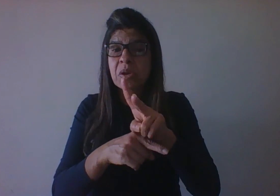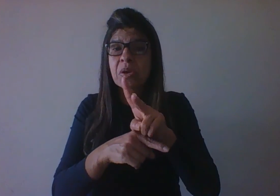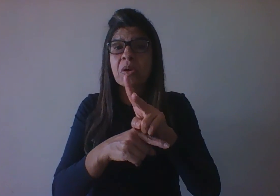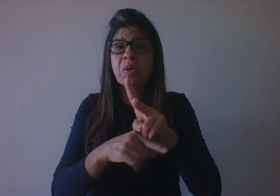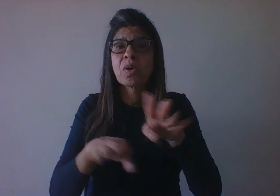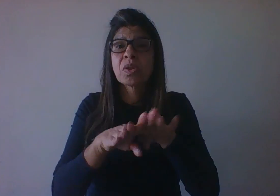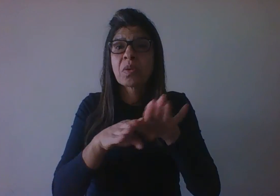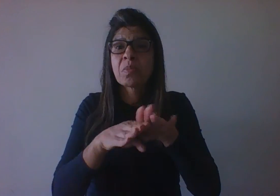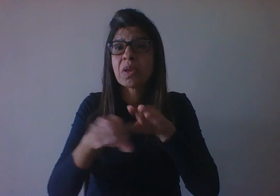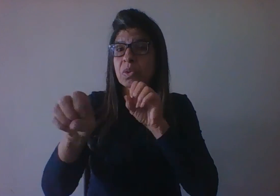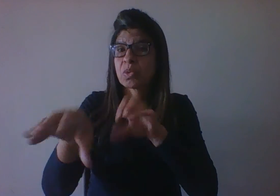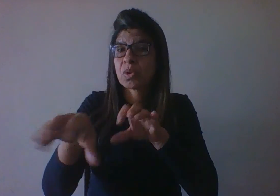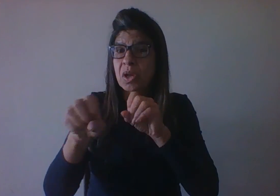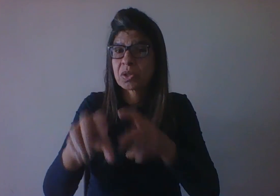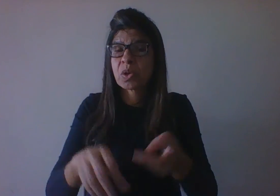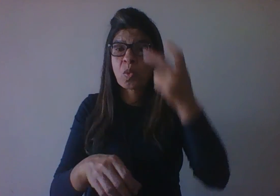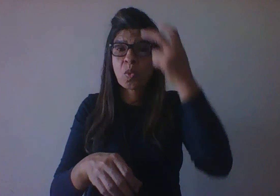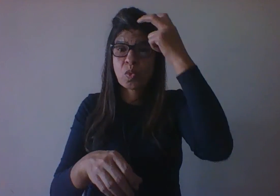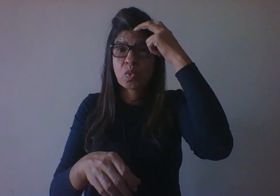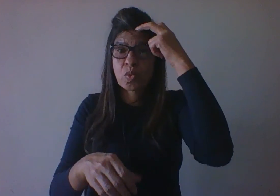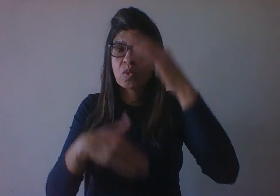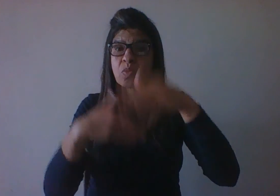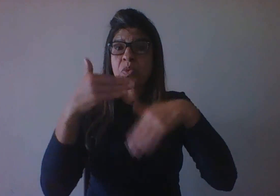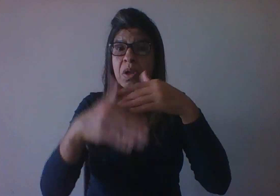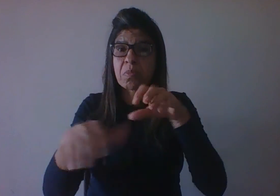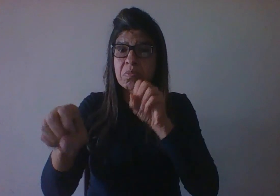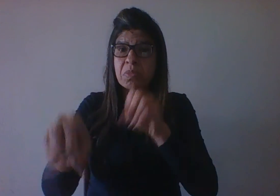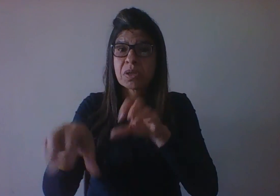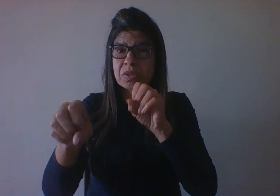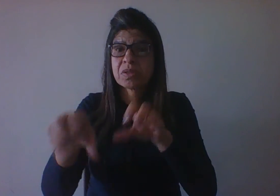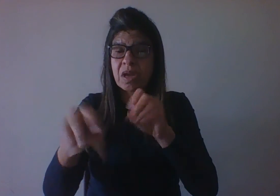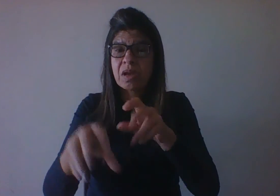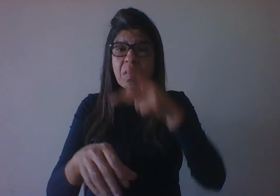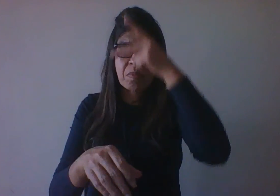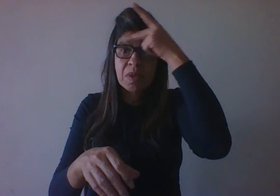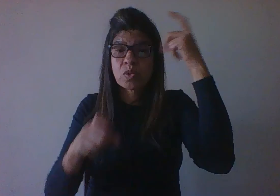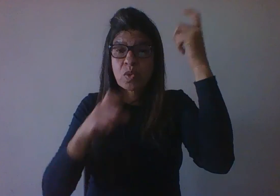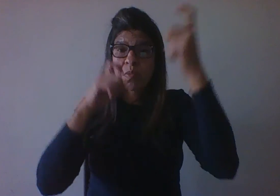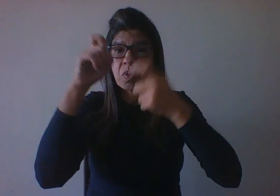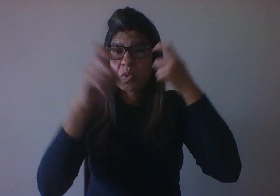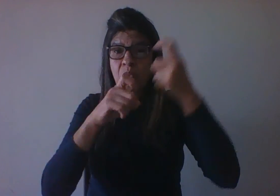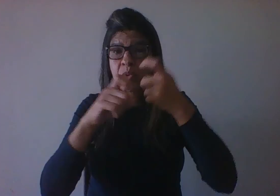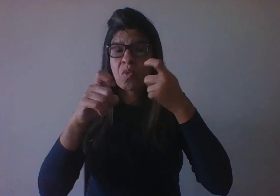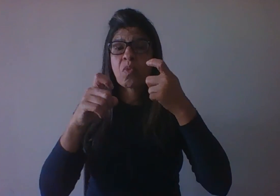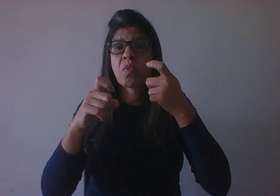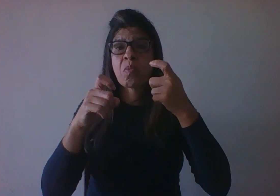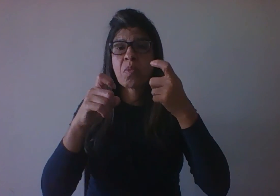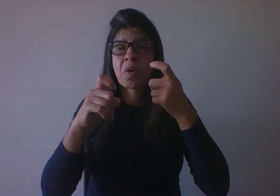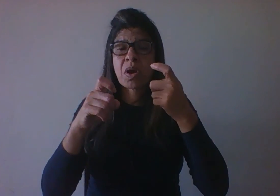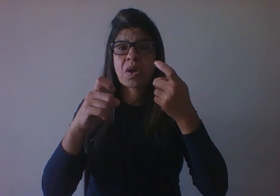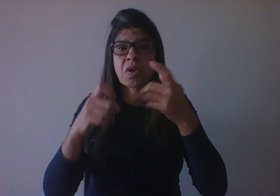também, processo de aprendizagem, as pessoas hoje se preocupam mais em manter a boa forma, a qualidade de vida.